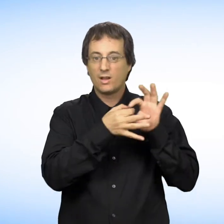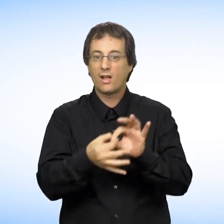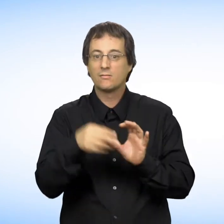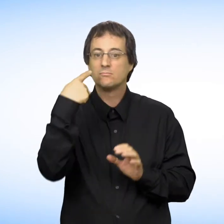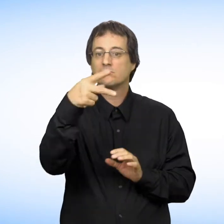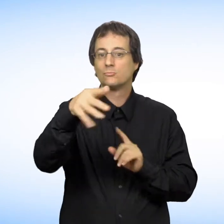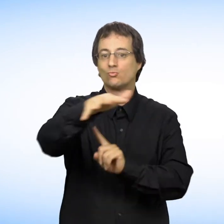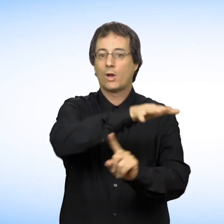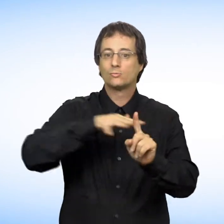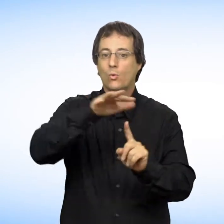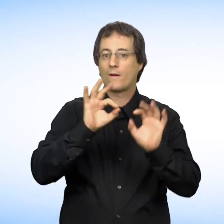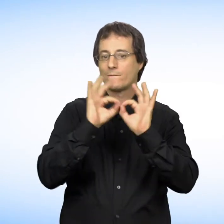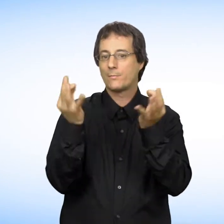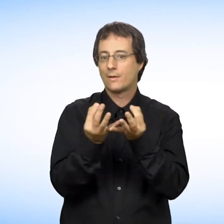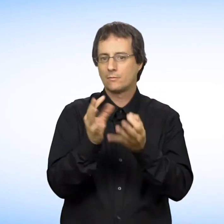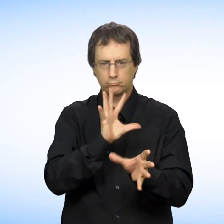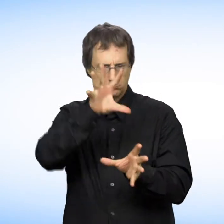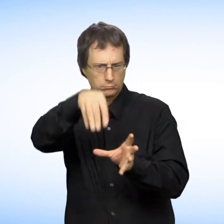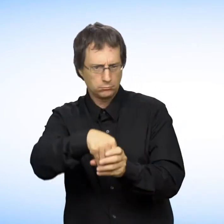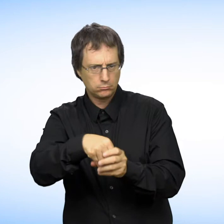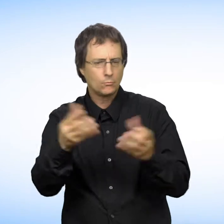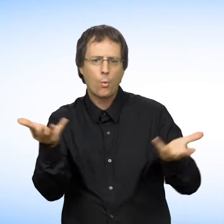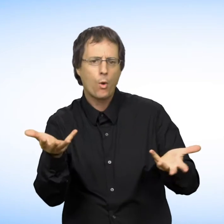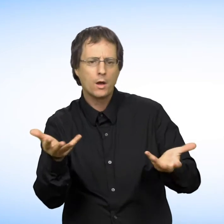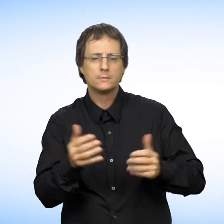situation familiale. Il peut inclure